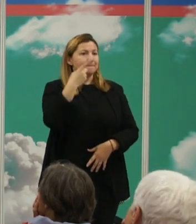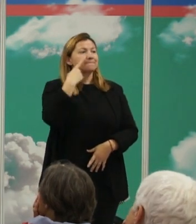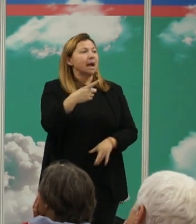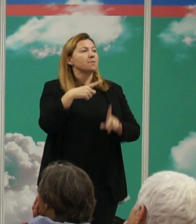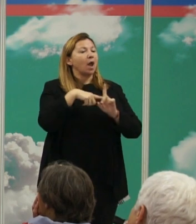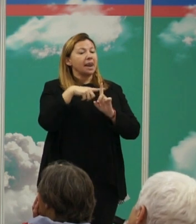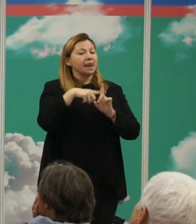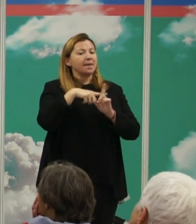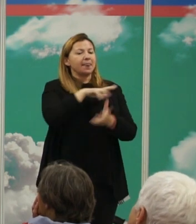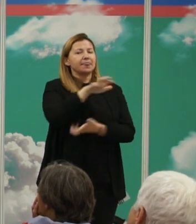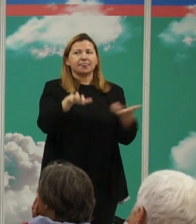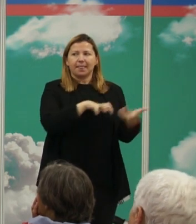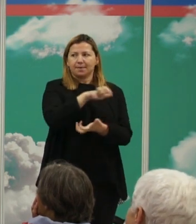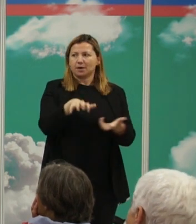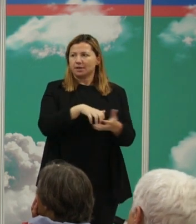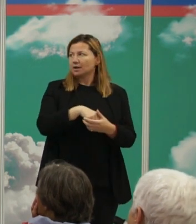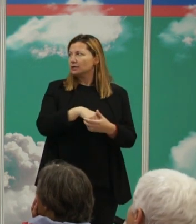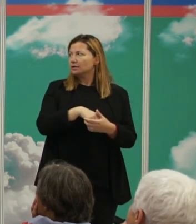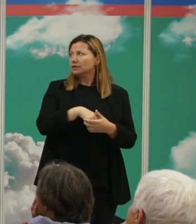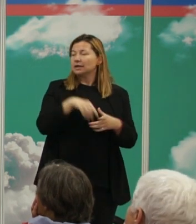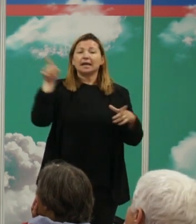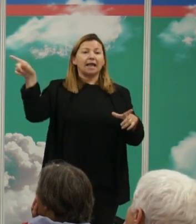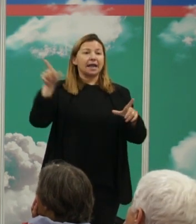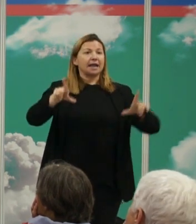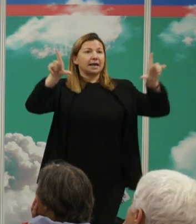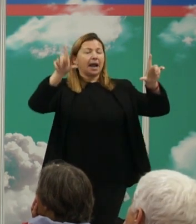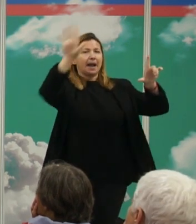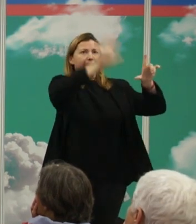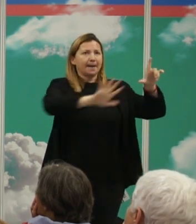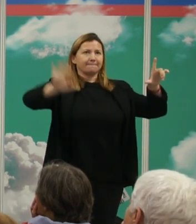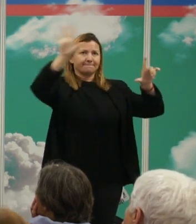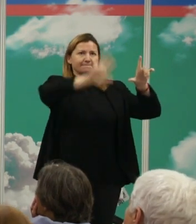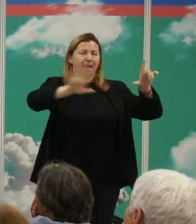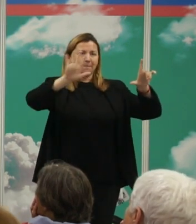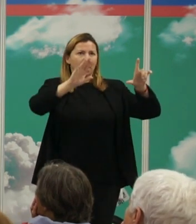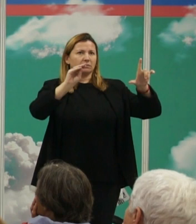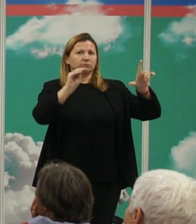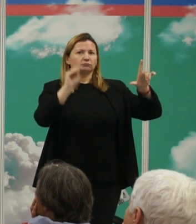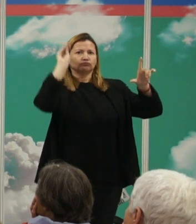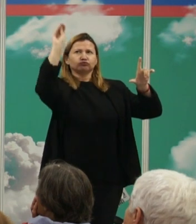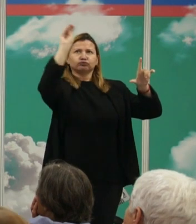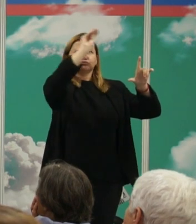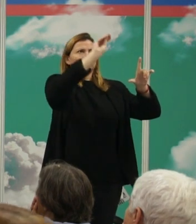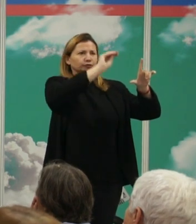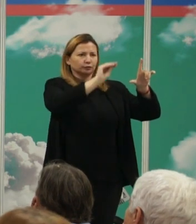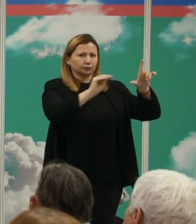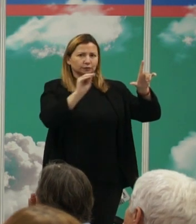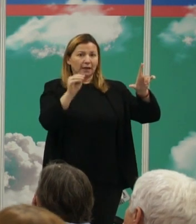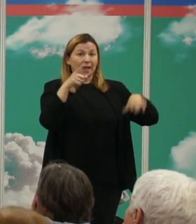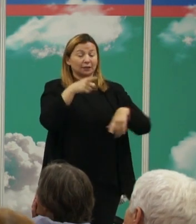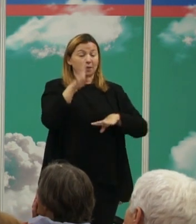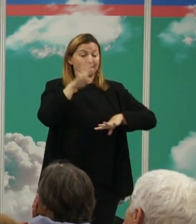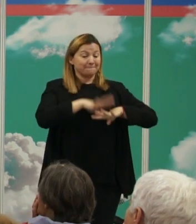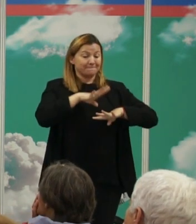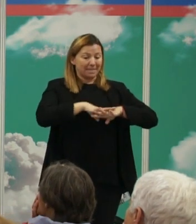cada una de las especies las mapeas aquí y claro como esto está relacionado todos unos con ellos pues matemáticamente